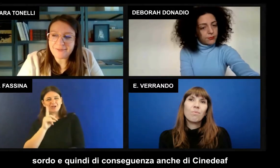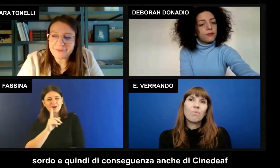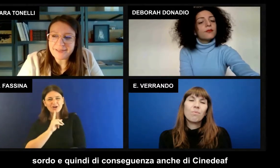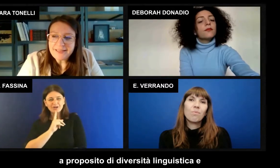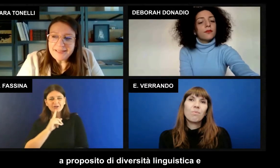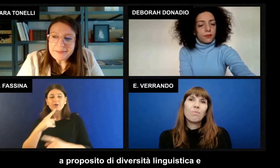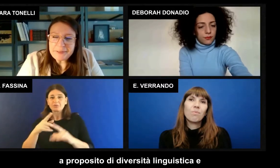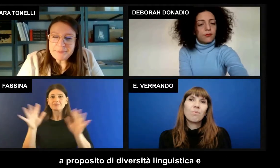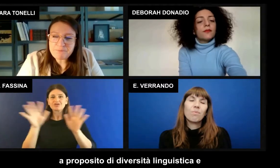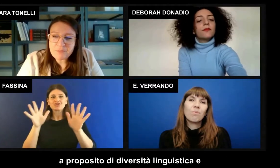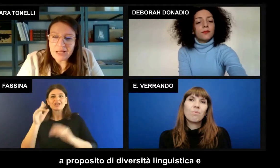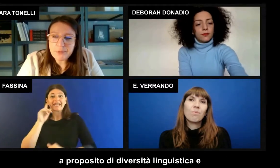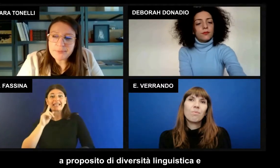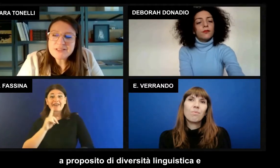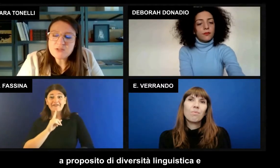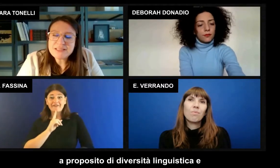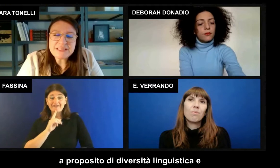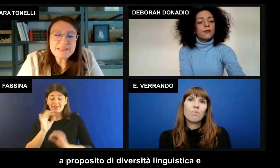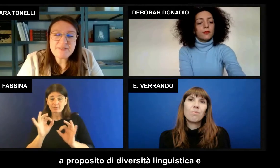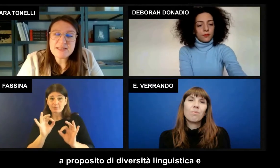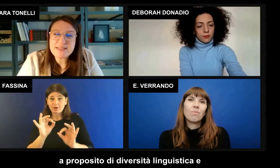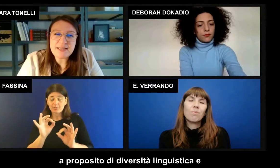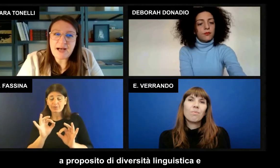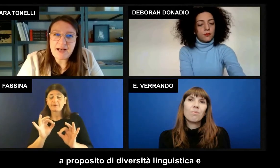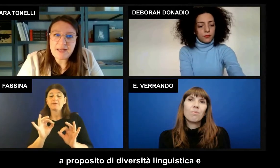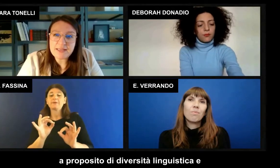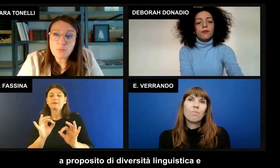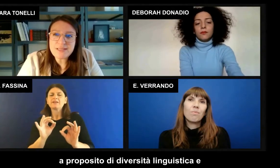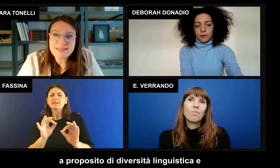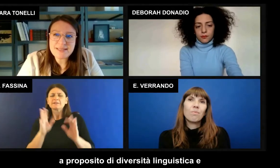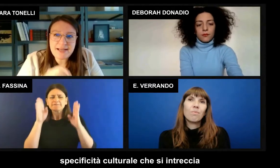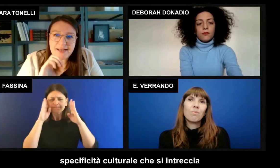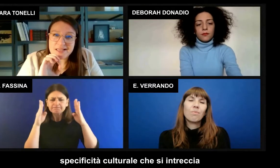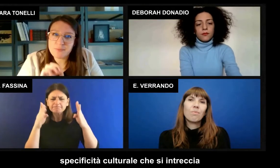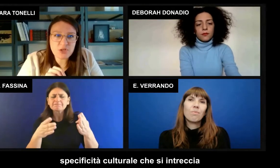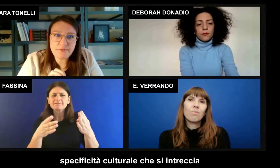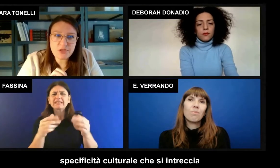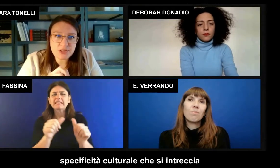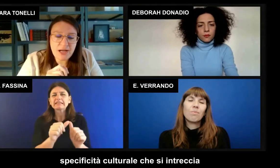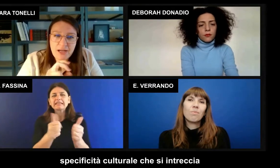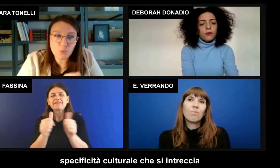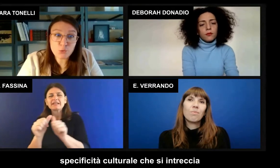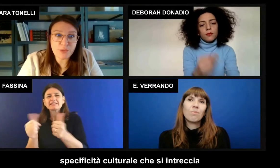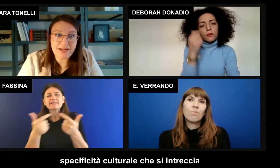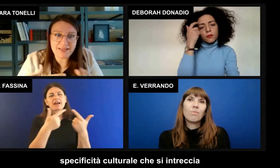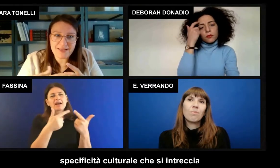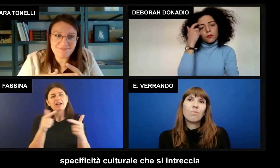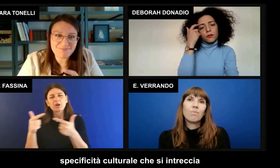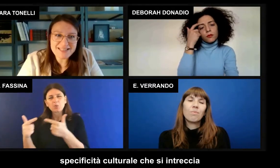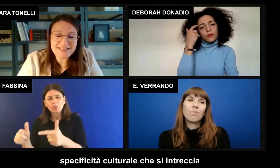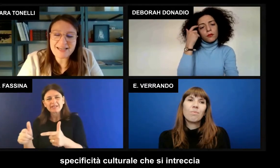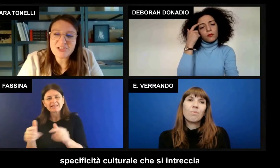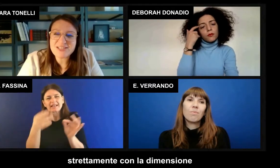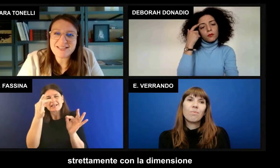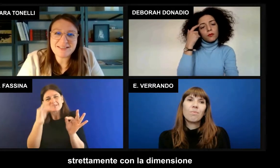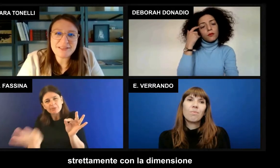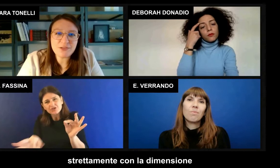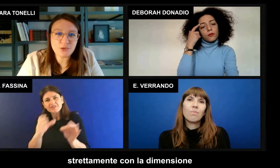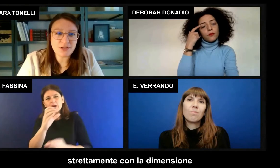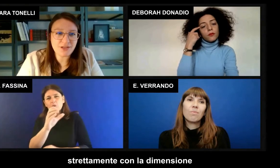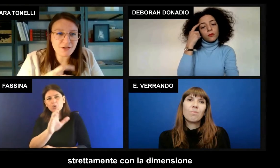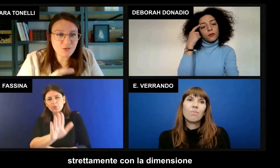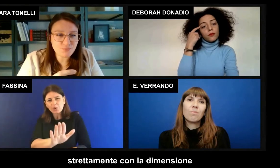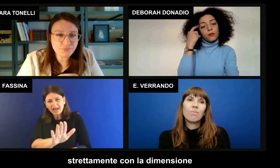CineDeaf. A proposito di diversità linguistica e specificità culturali, che si intreccia